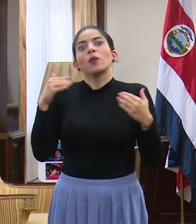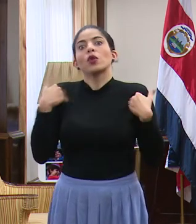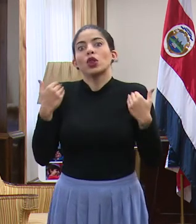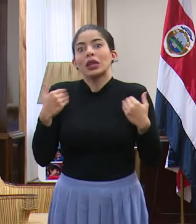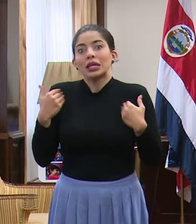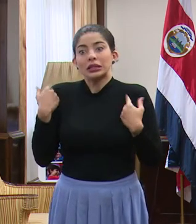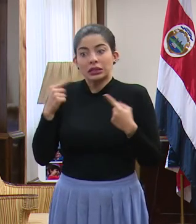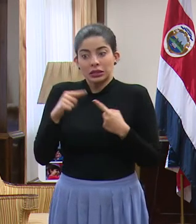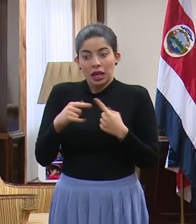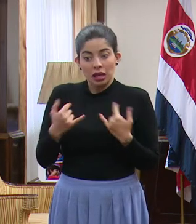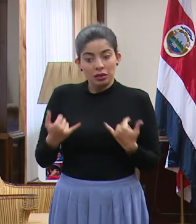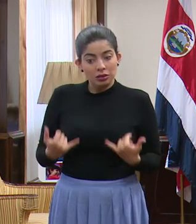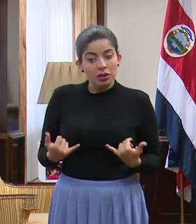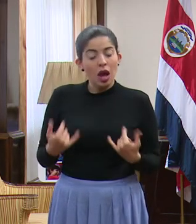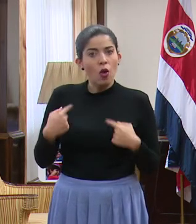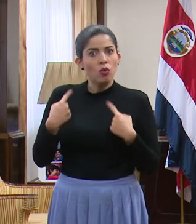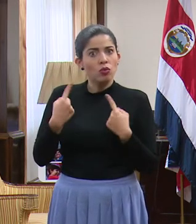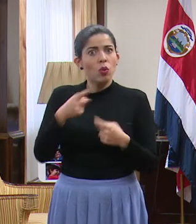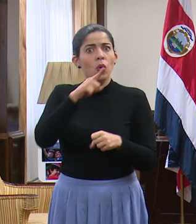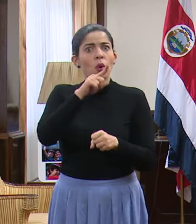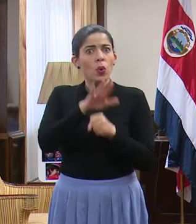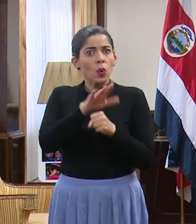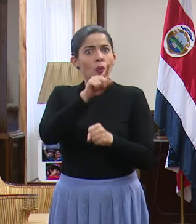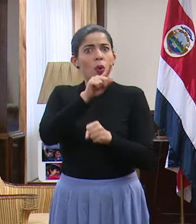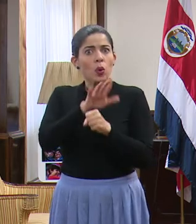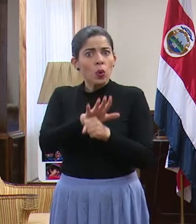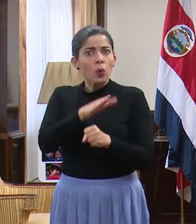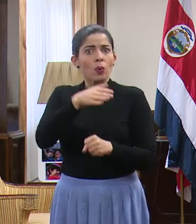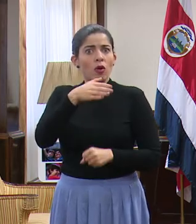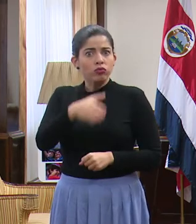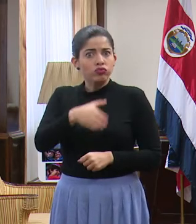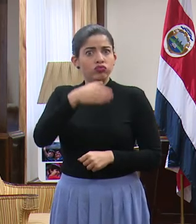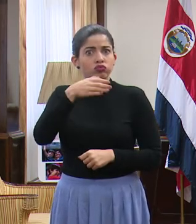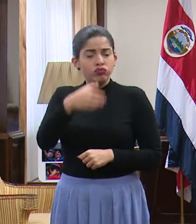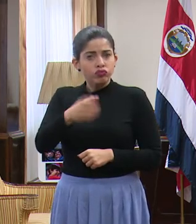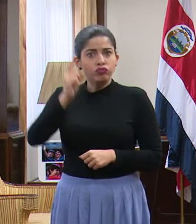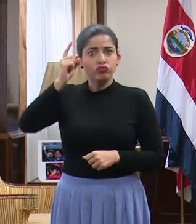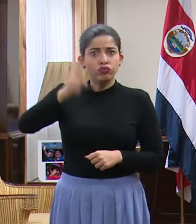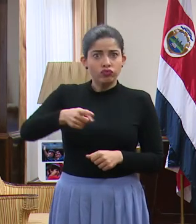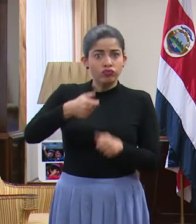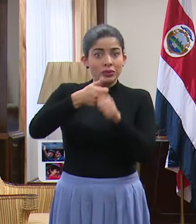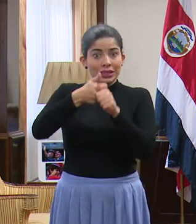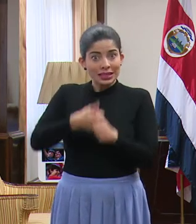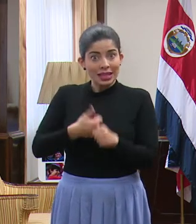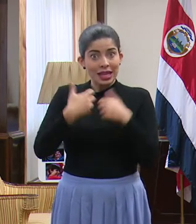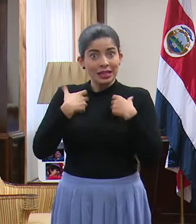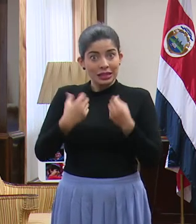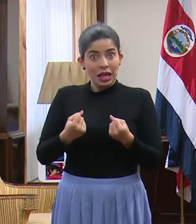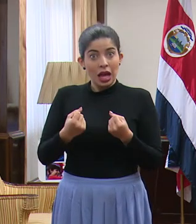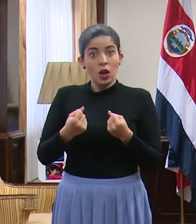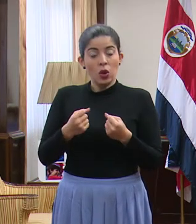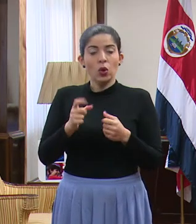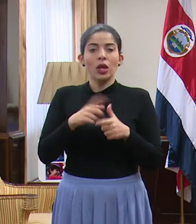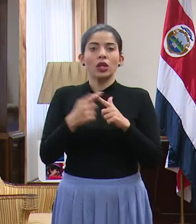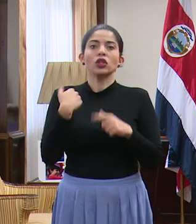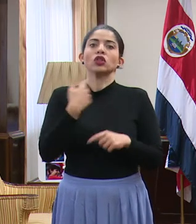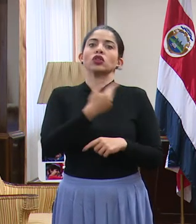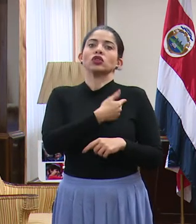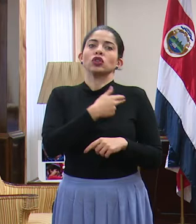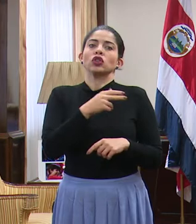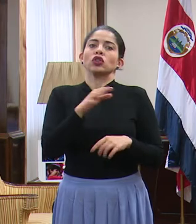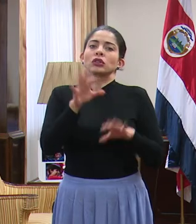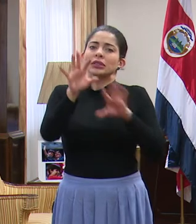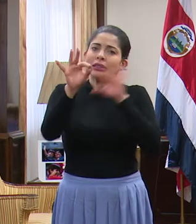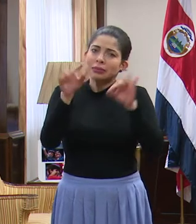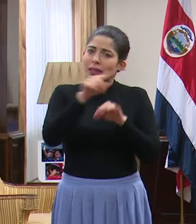hasta el momento han estado cumpliendo las recomendaciones y las indicaciones del sector salud, nuestra invitación a